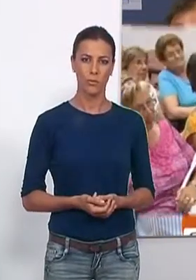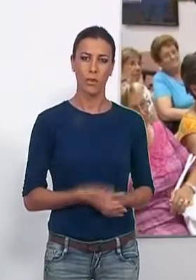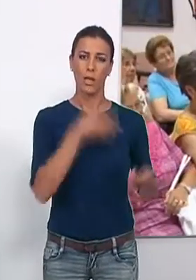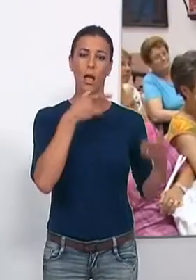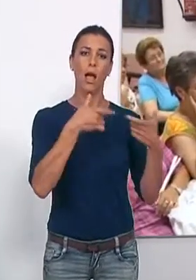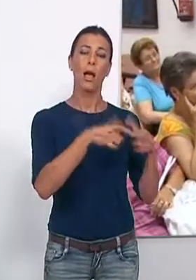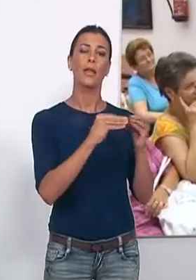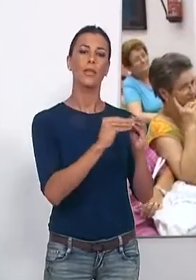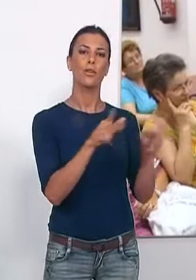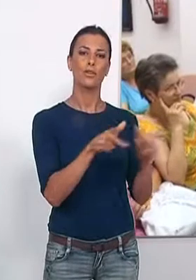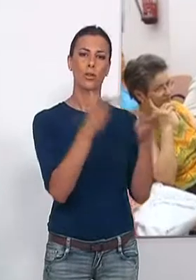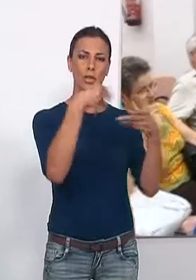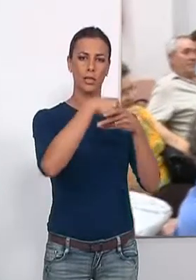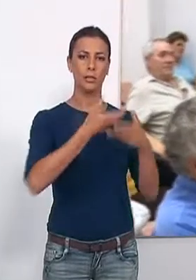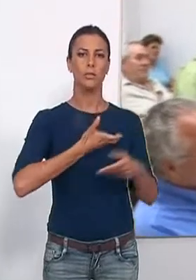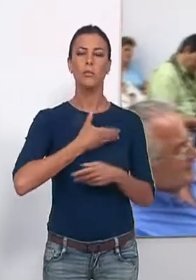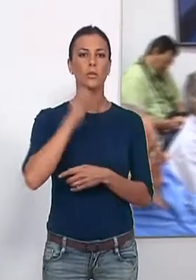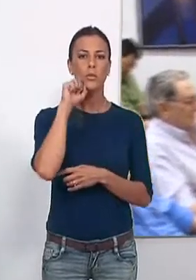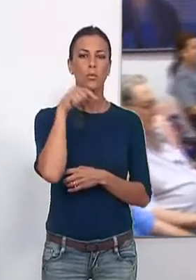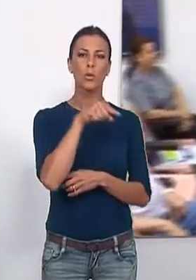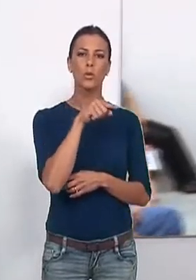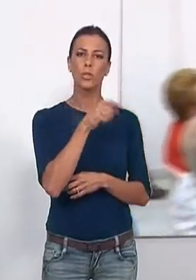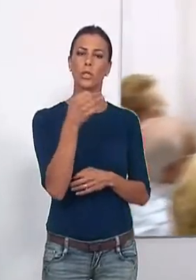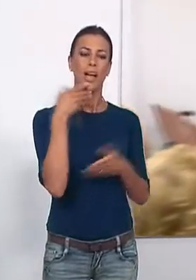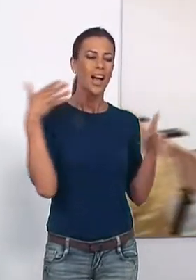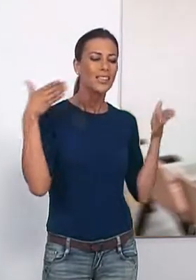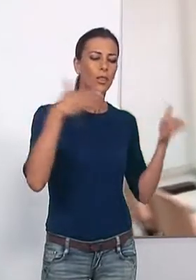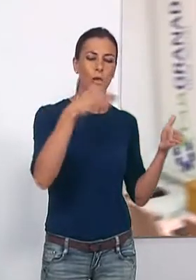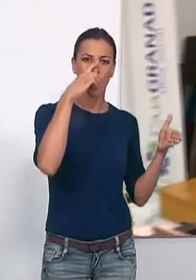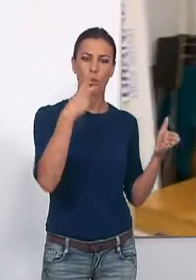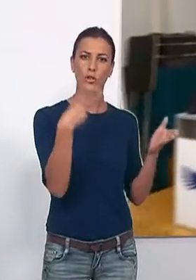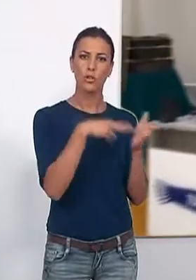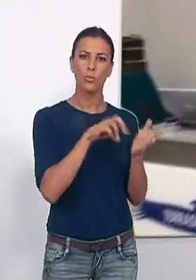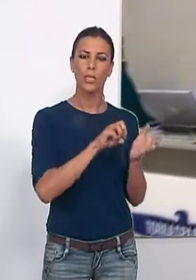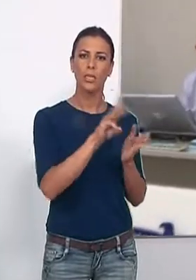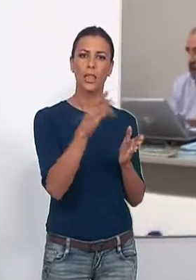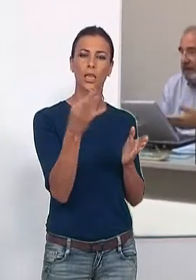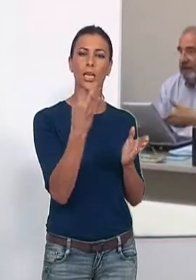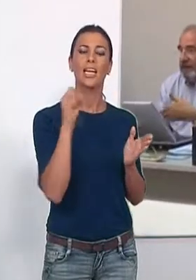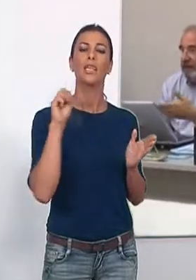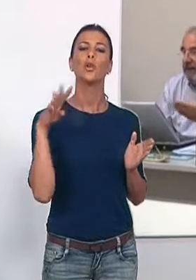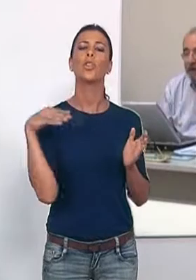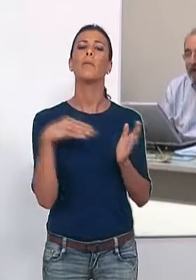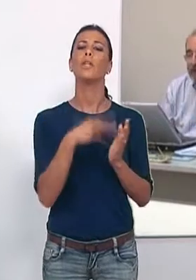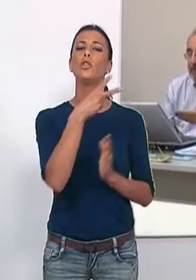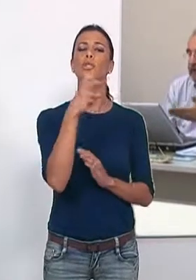El área de acción social del Ayuntamiento motrileño atendió en el año 2013 14